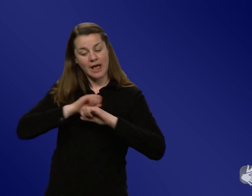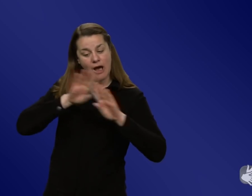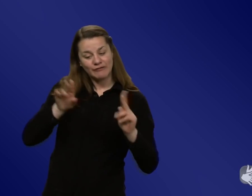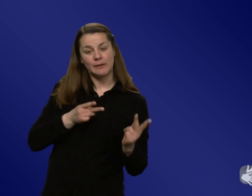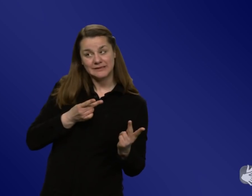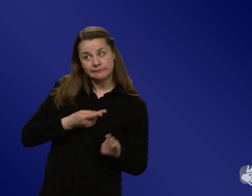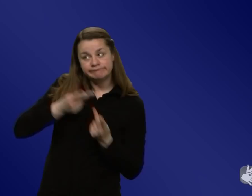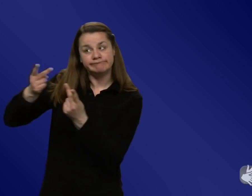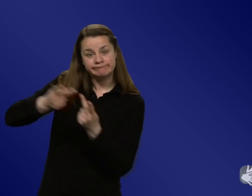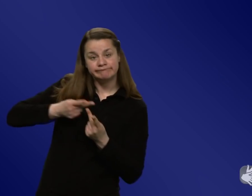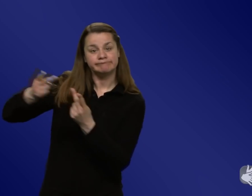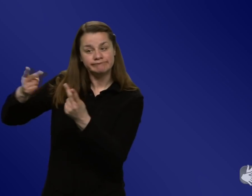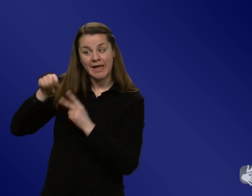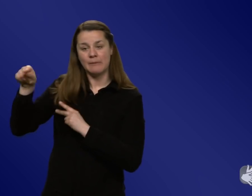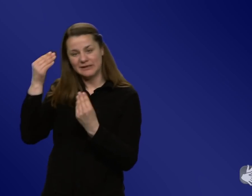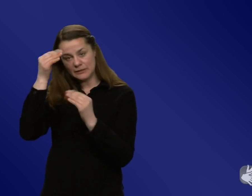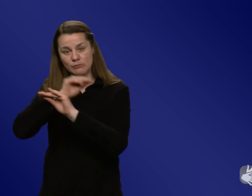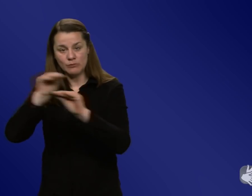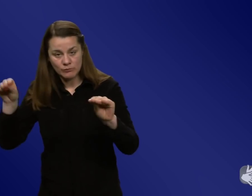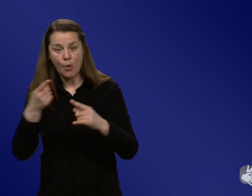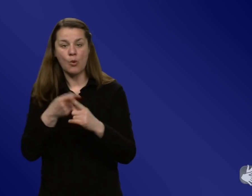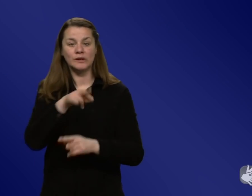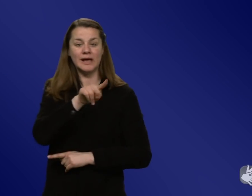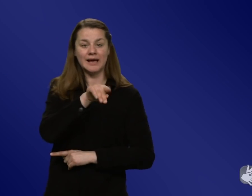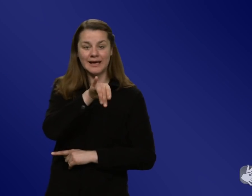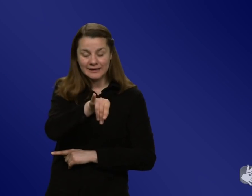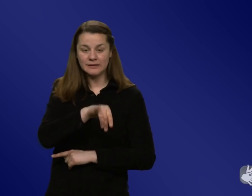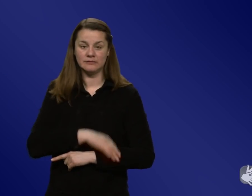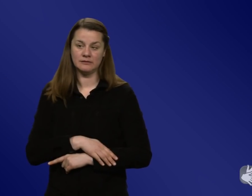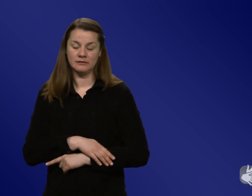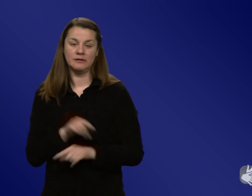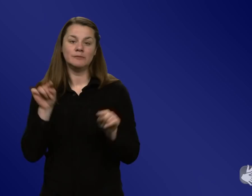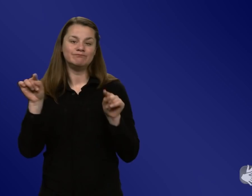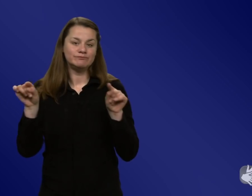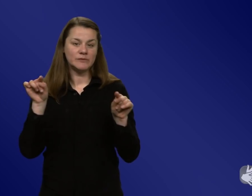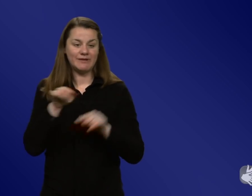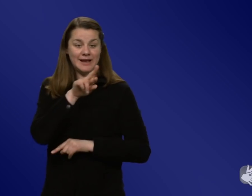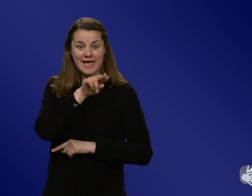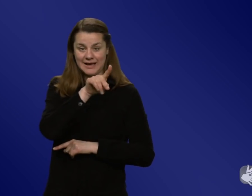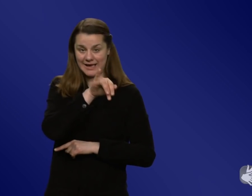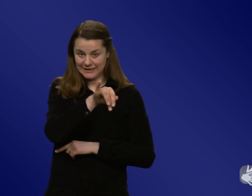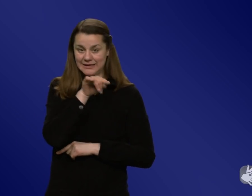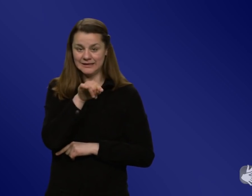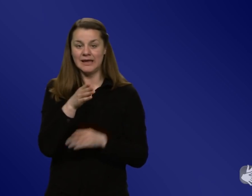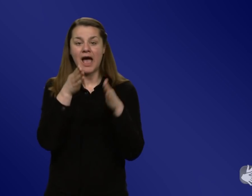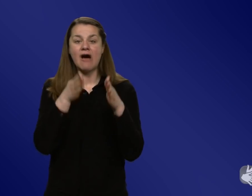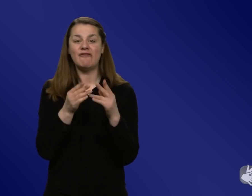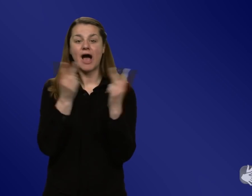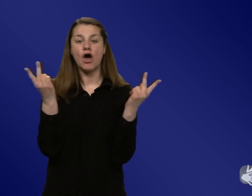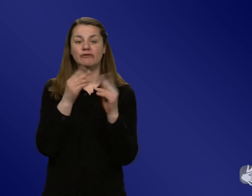BMG, teilweise auch das RKI. Da gibt es dann nochmal Komplexitäten, weil das RKI eigentlich die Fachöffentlichkeit anspricht, die BZGA, die